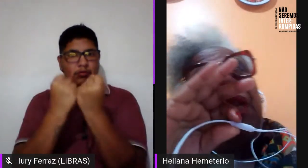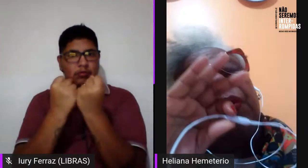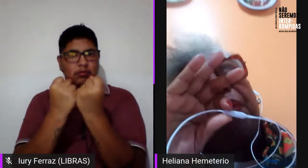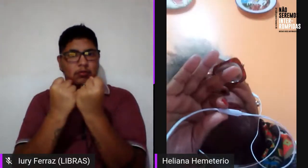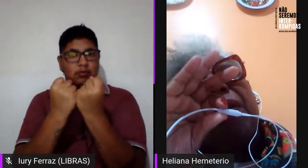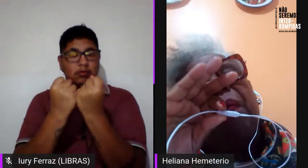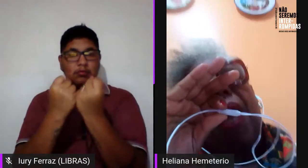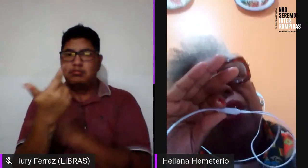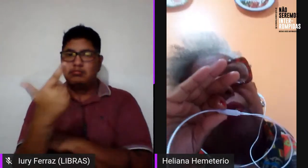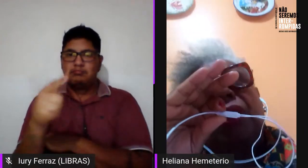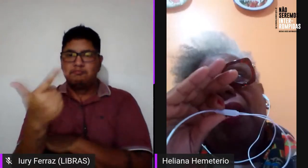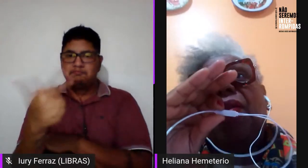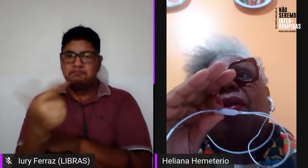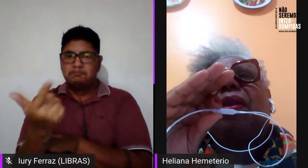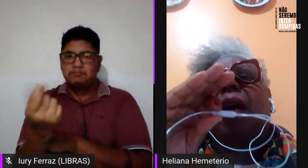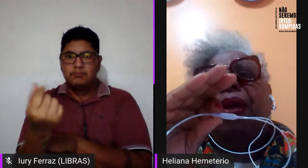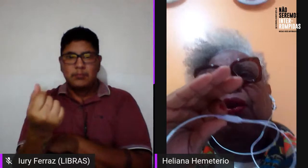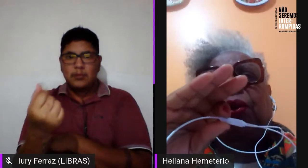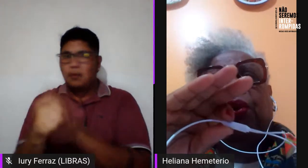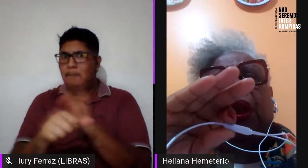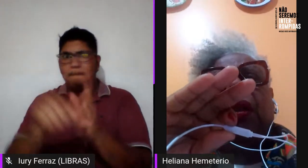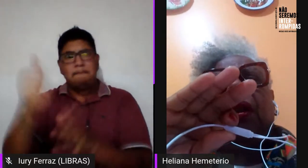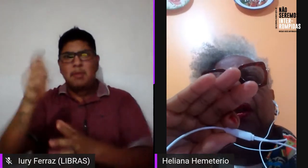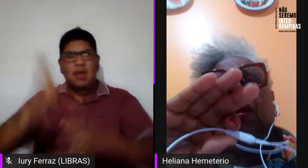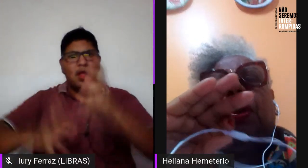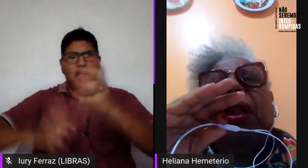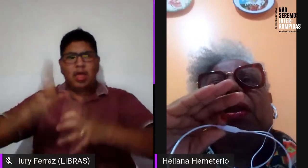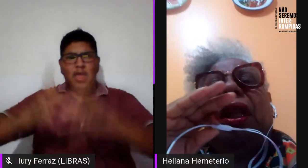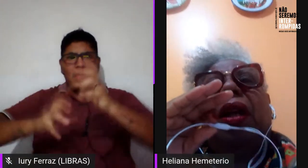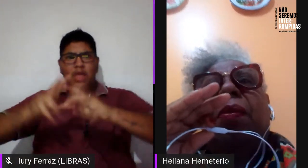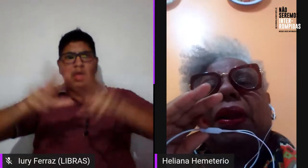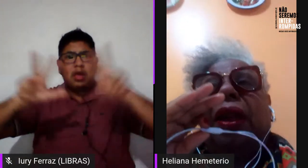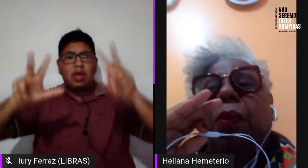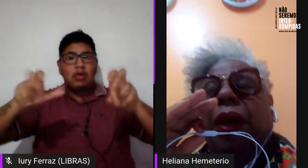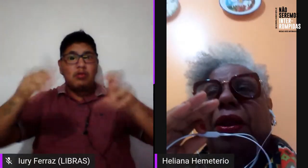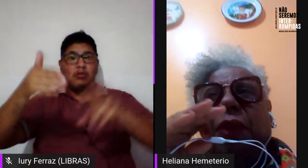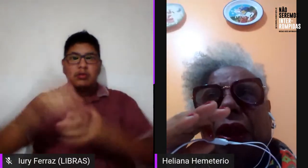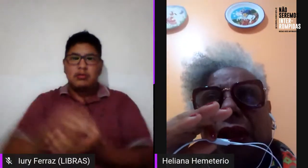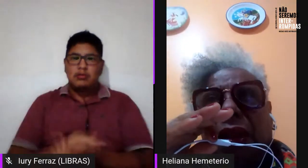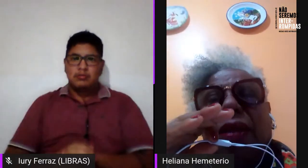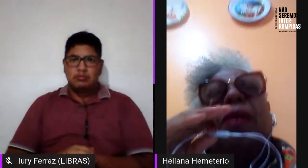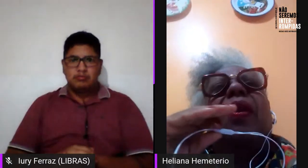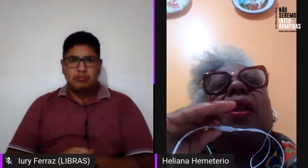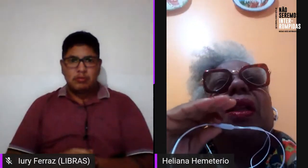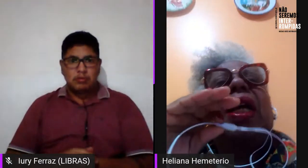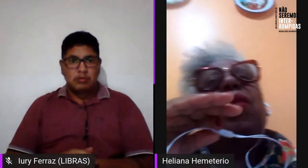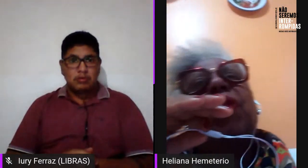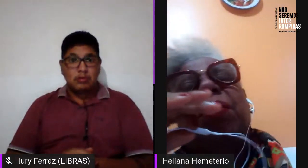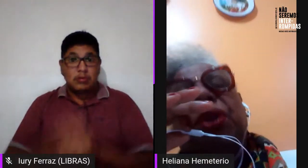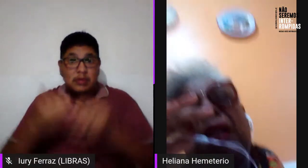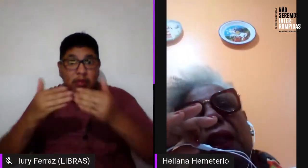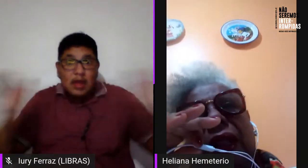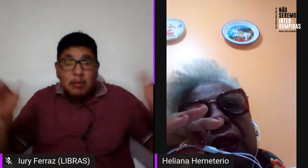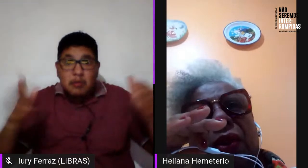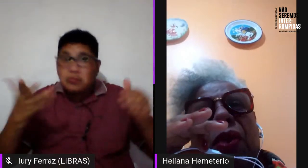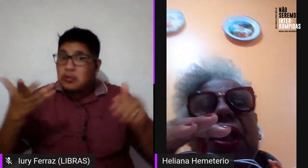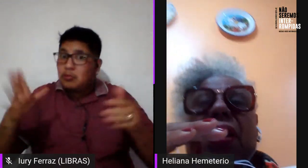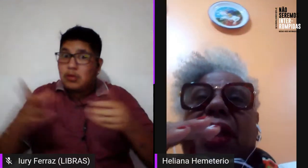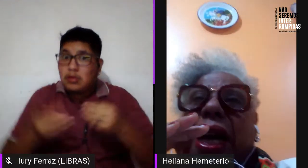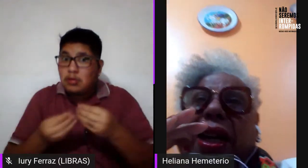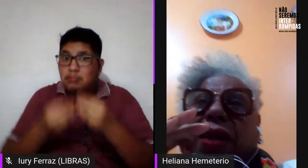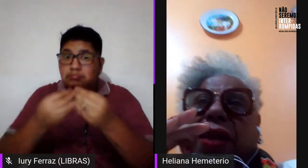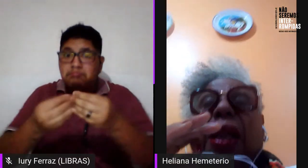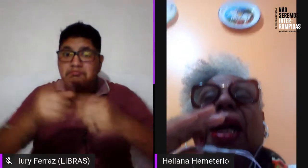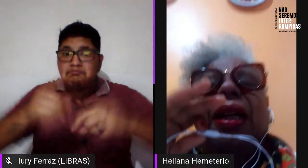isso, o primeiro embate foi nisso. Na abertura, não queriam entregar o material para as meninas. Aí tivemos que conversar,